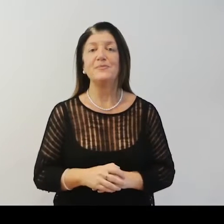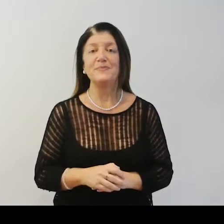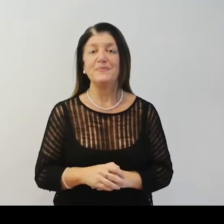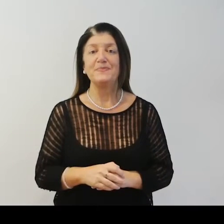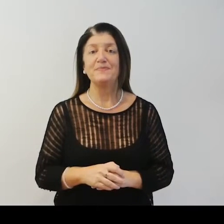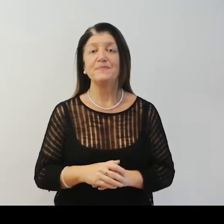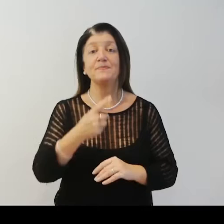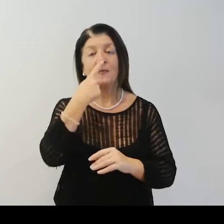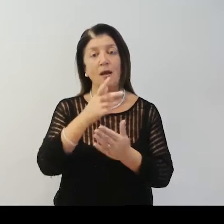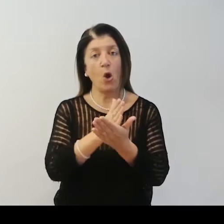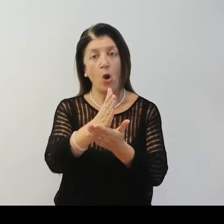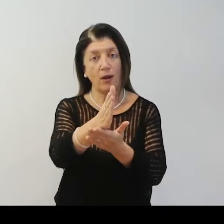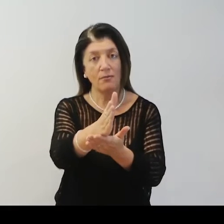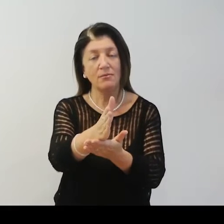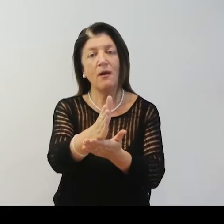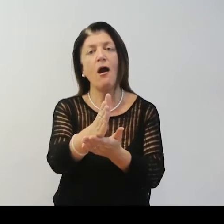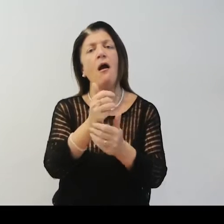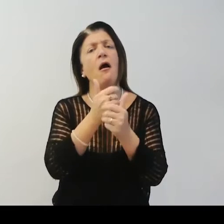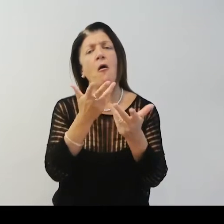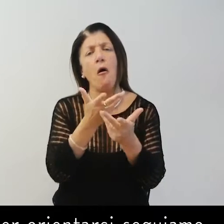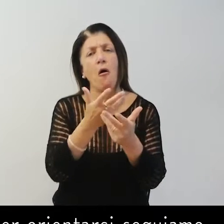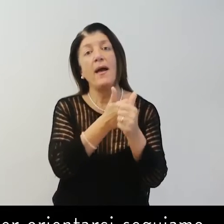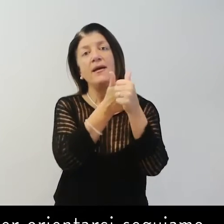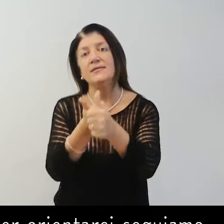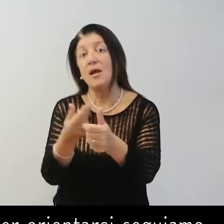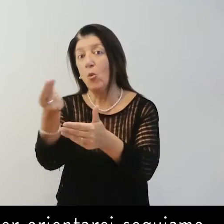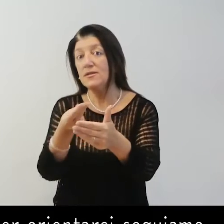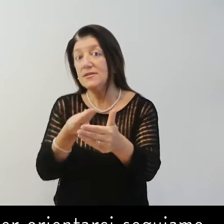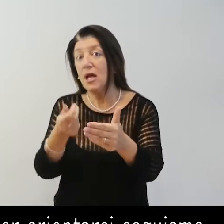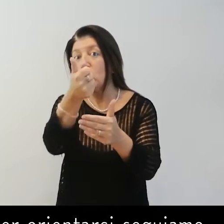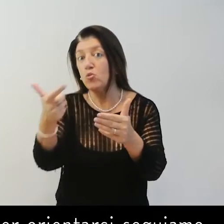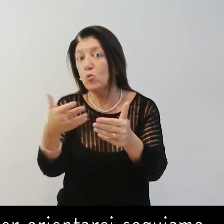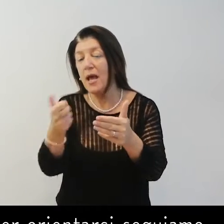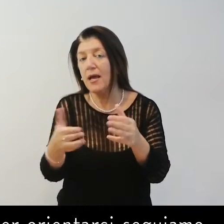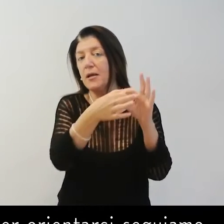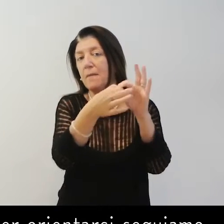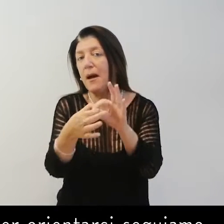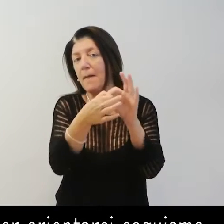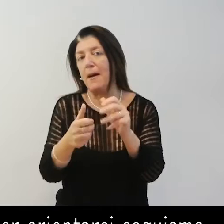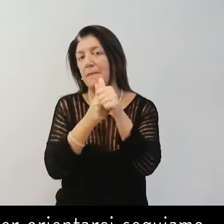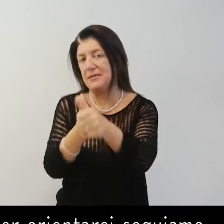Interno Per orientarci, seguiamo i numeri segnati in pianta.